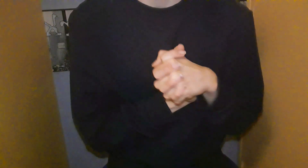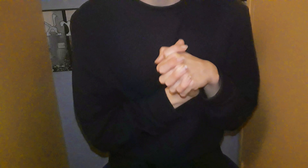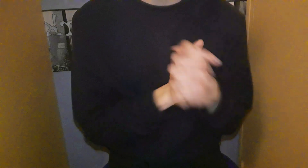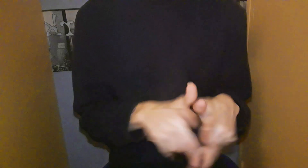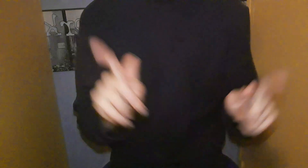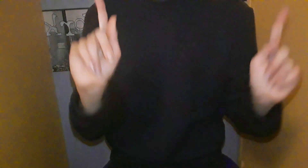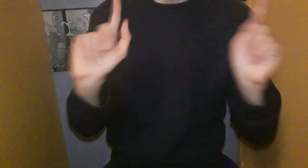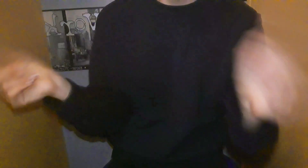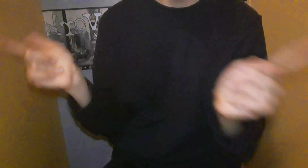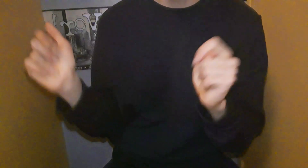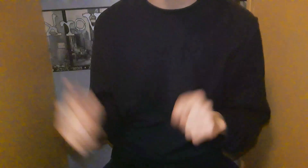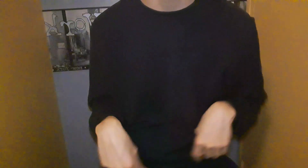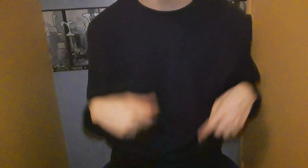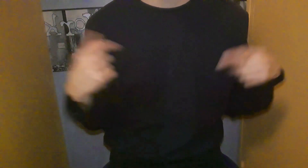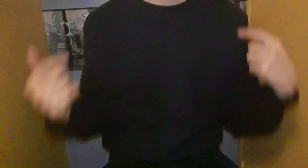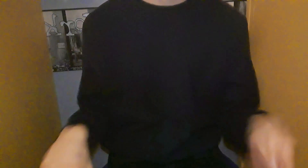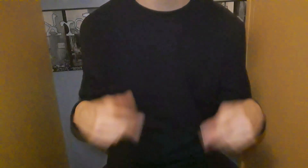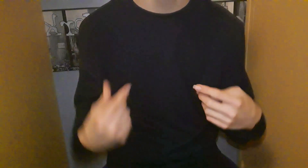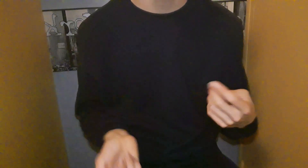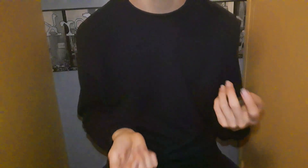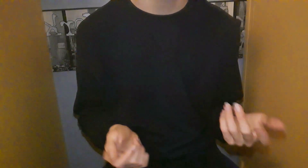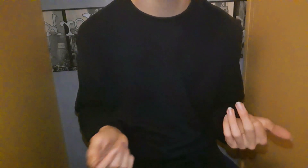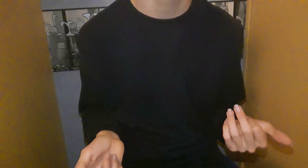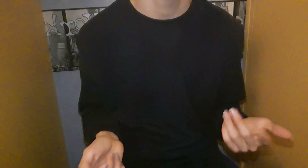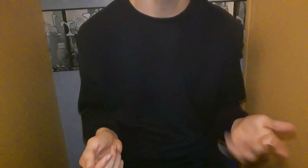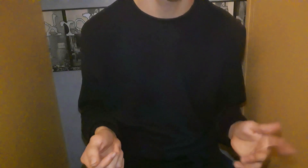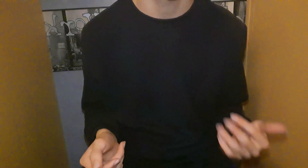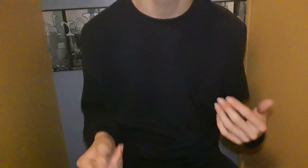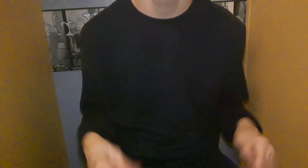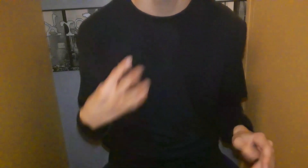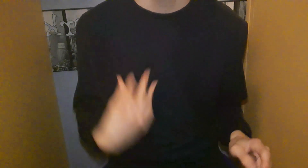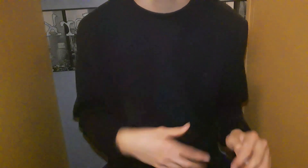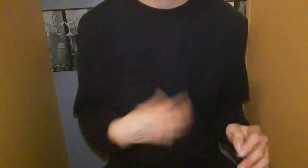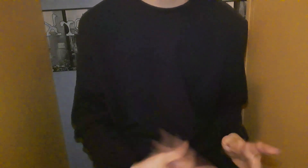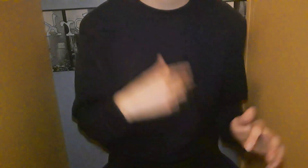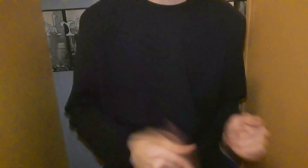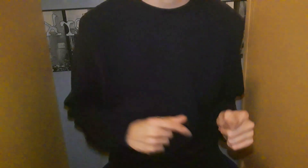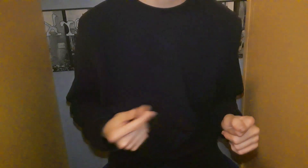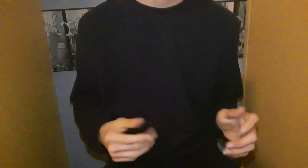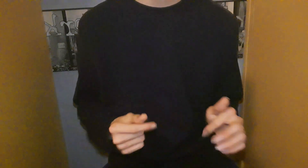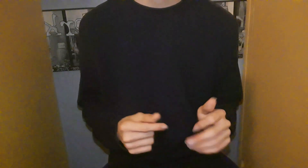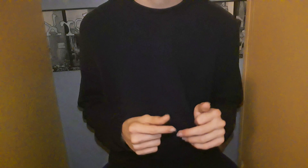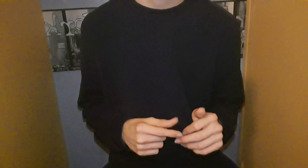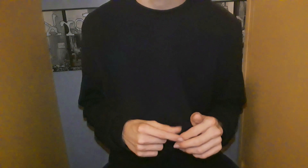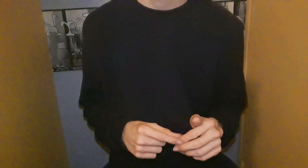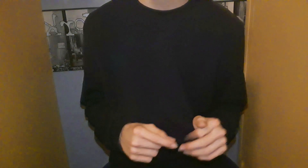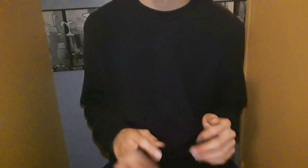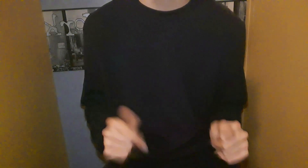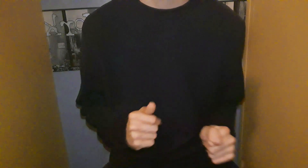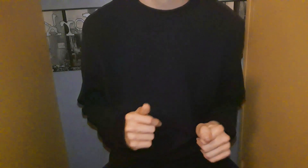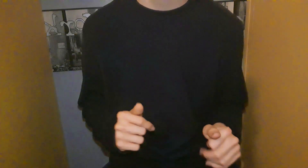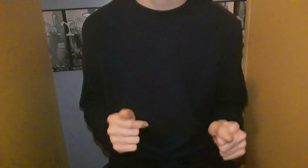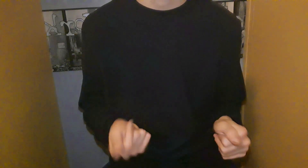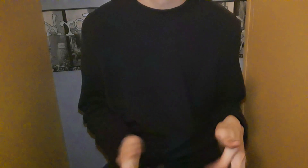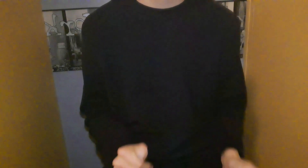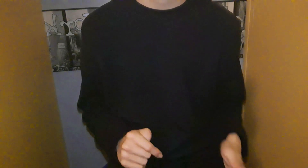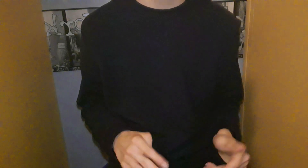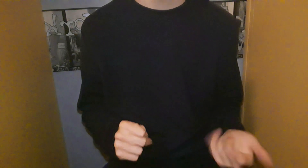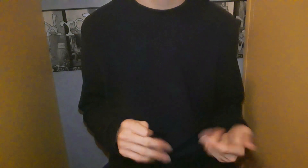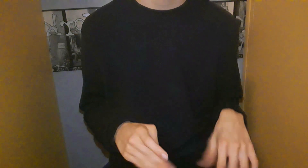filmé les girafes Et je vous avais mis ça en ligne Pendant que j'étais en vacances Donc, voilà Et vous aviez bien aimé Donc, bah, c'est